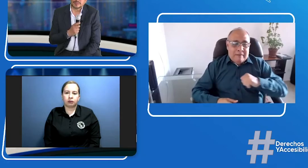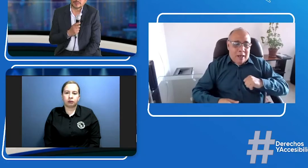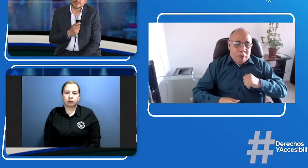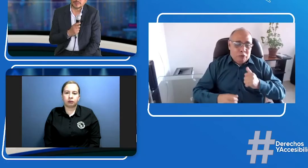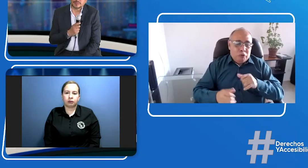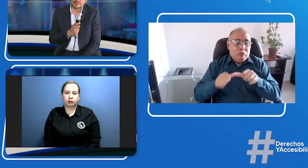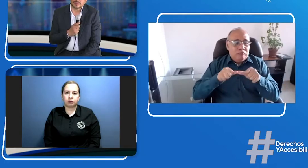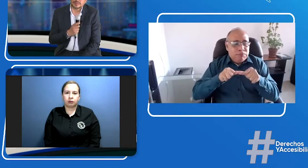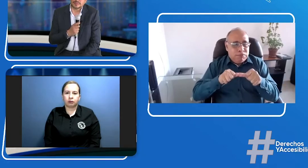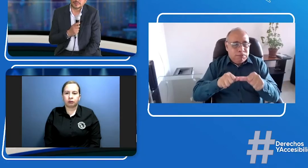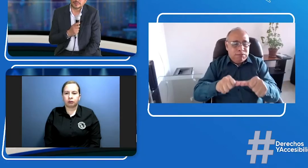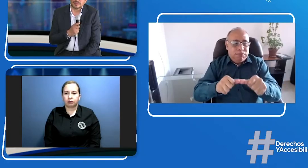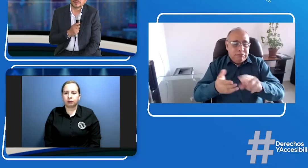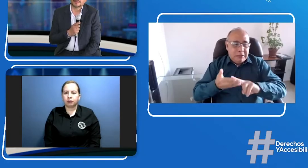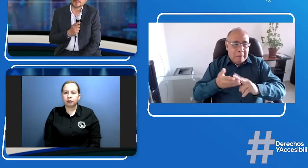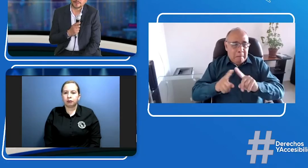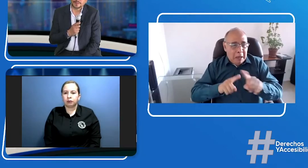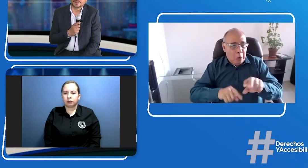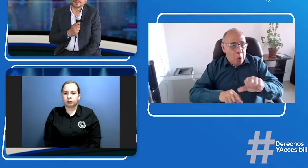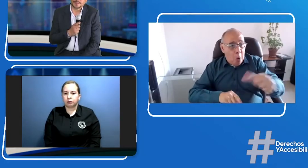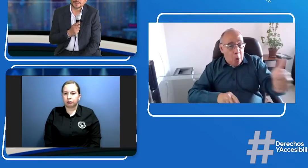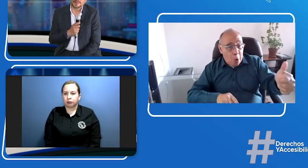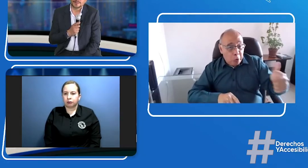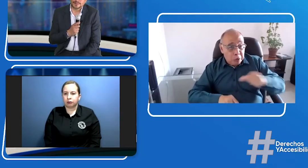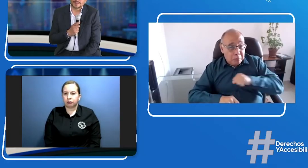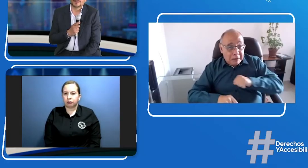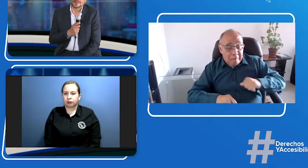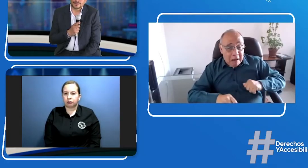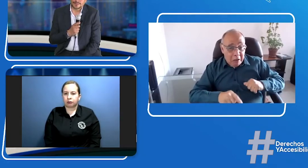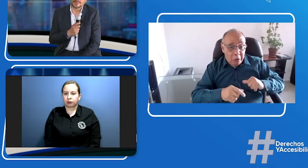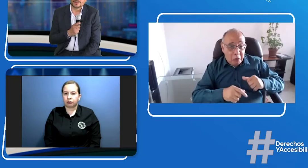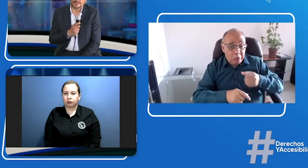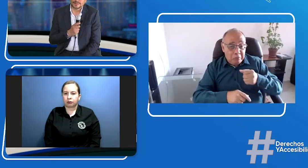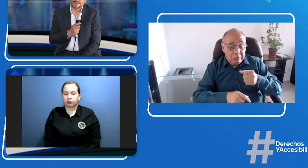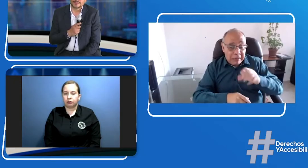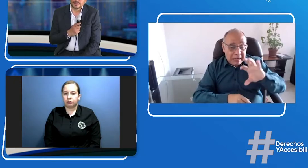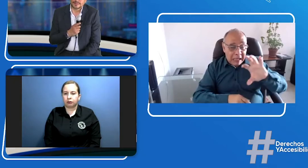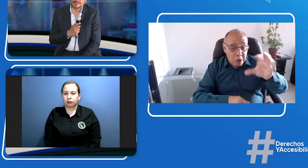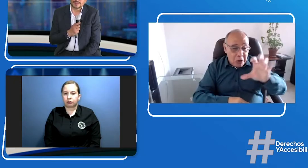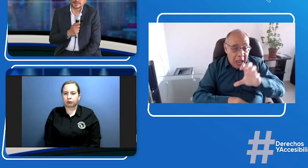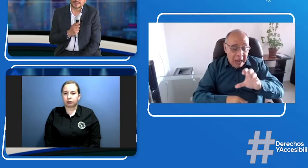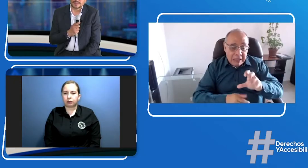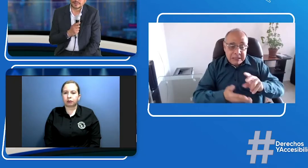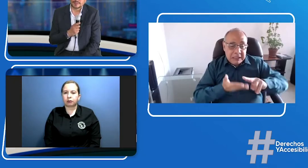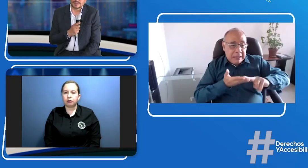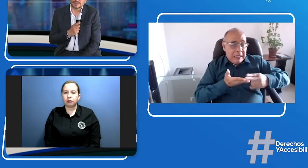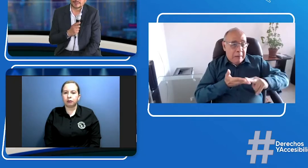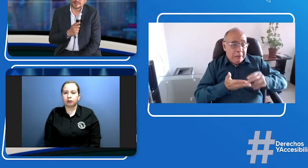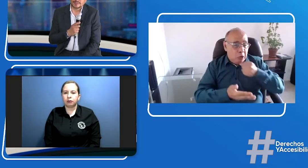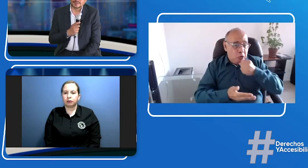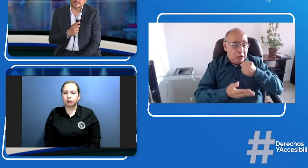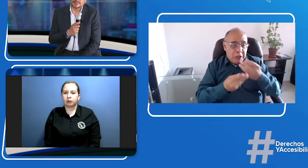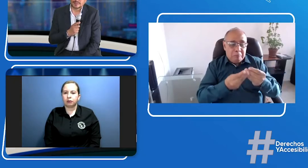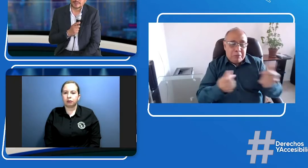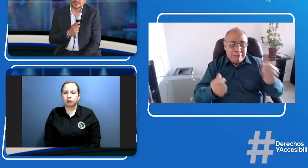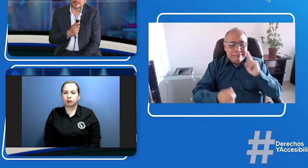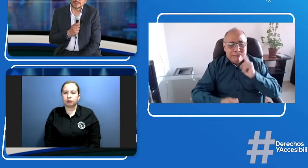que sí los tienen que sí siguen contando con este servicio pero si nos ponemos a mirar por ejemplo canales